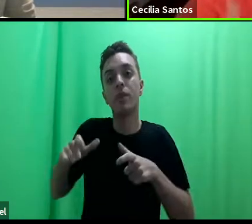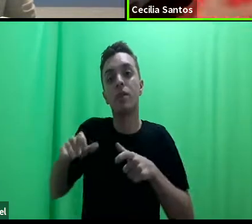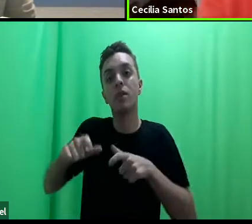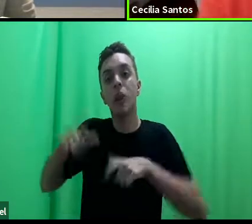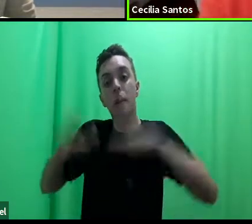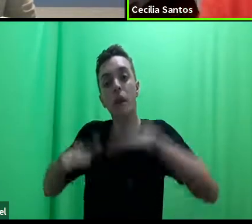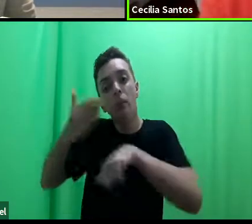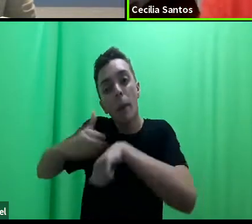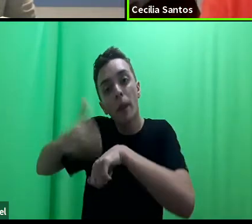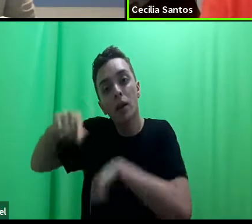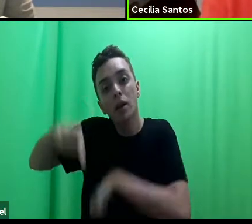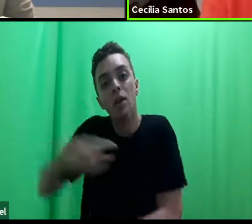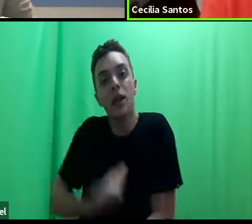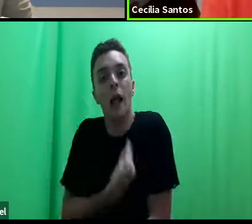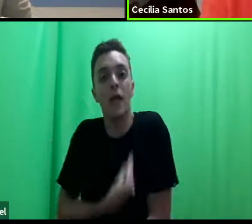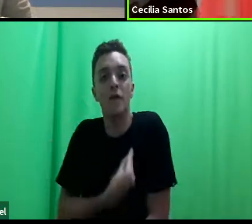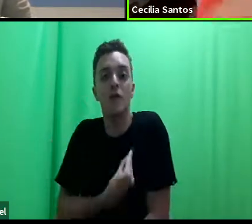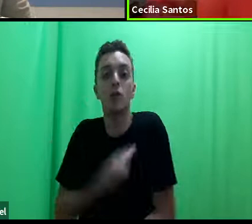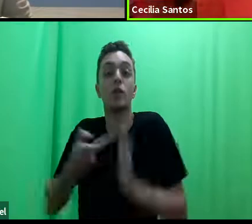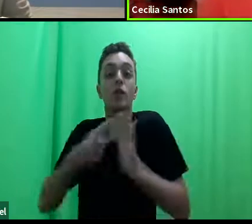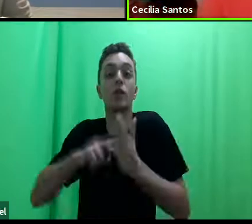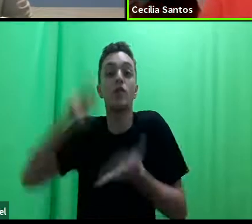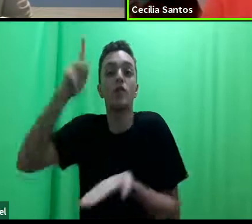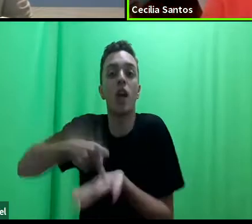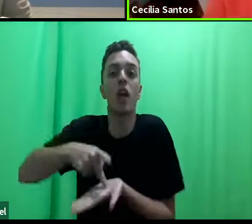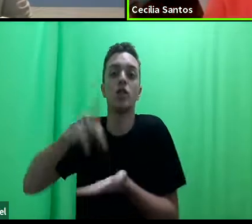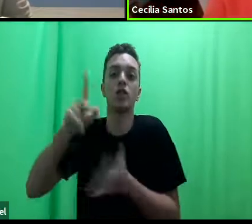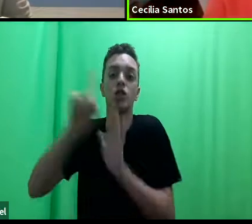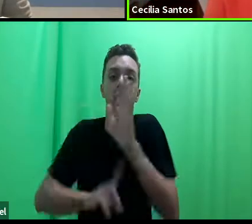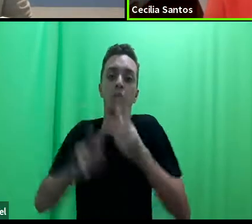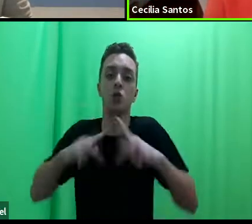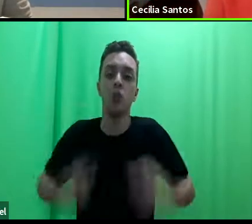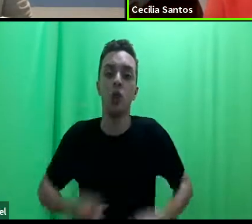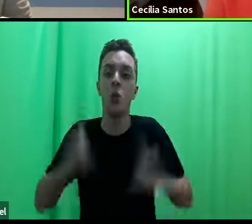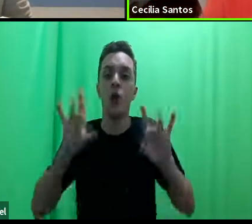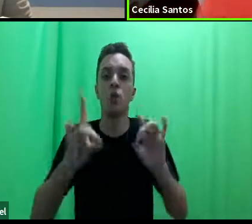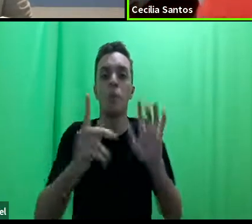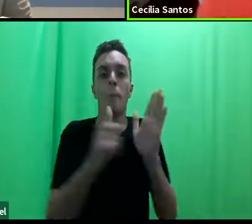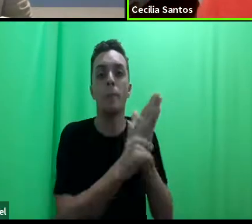o significado dos direitos humanos e não numa teoria abstrata.